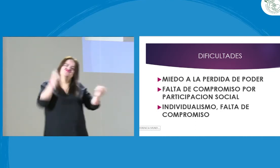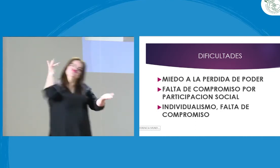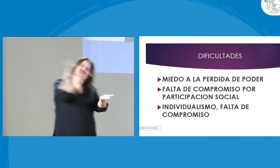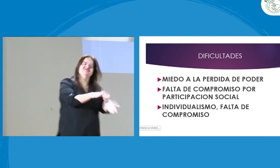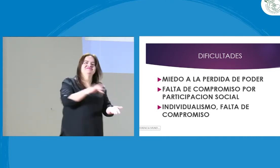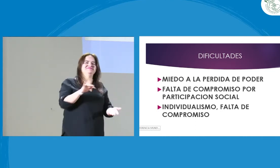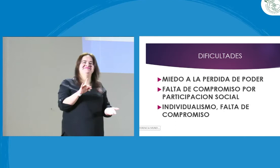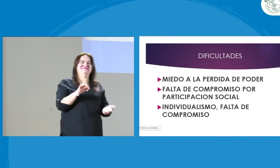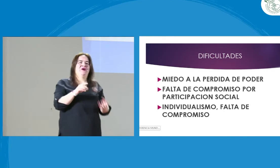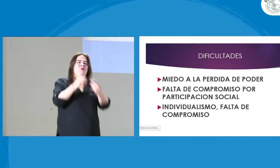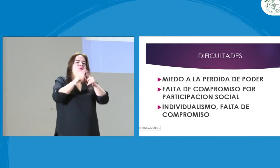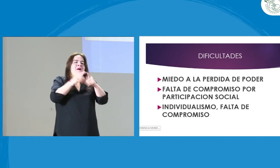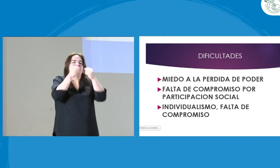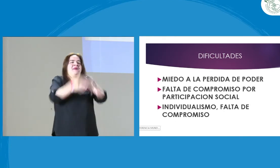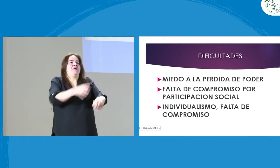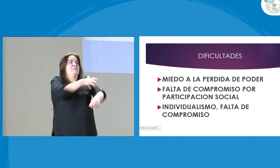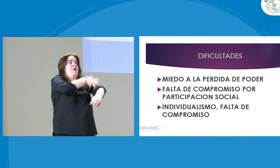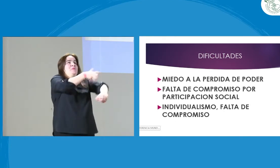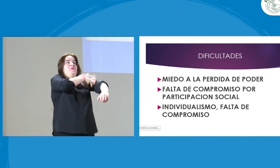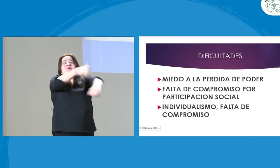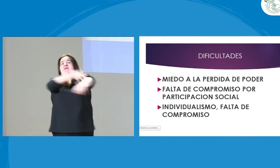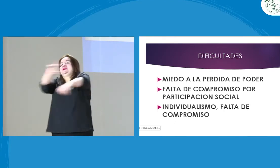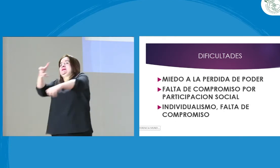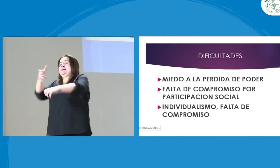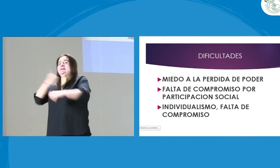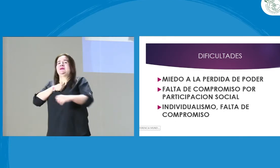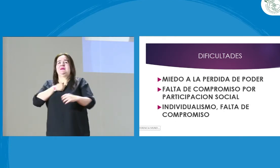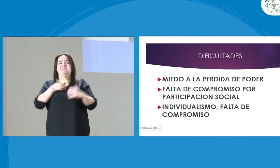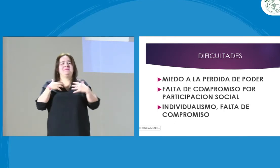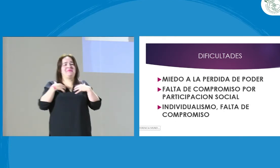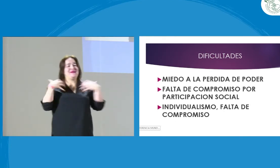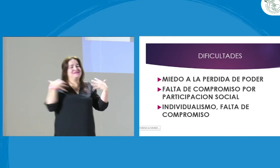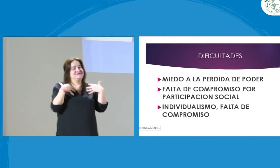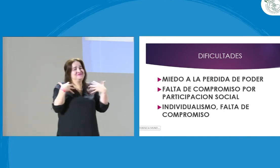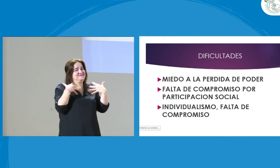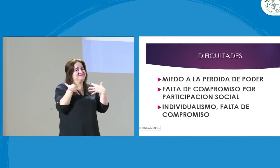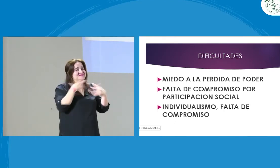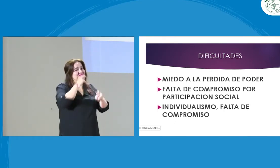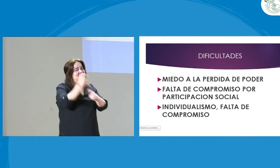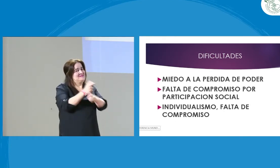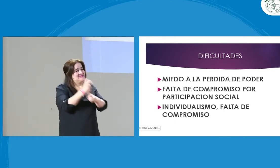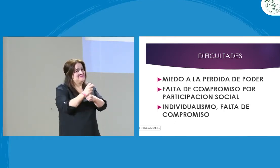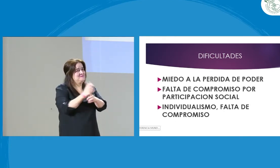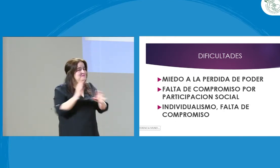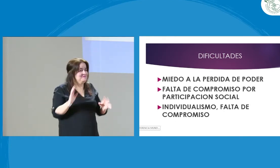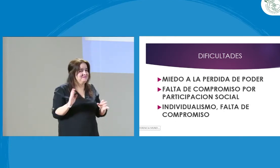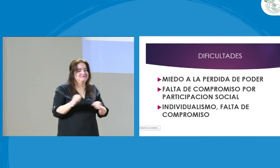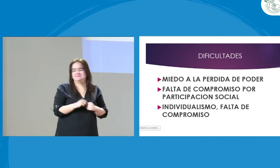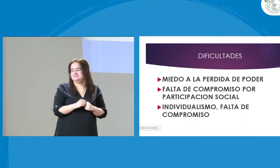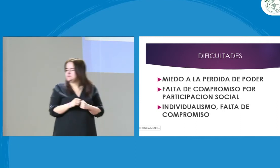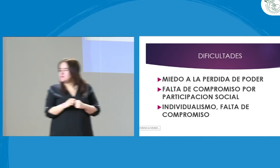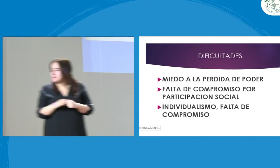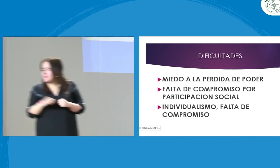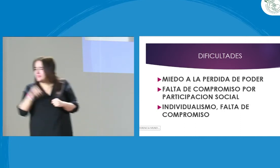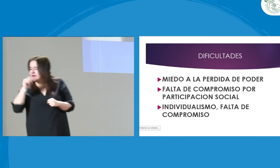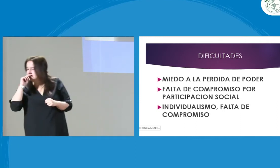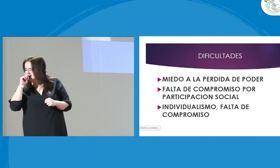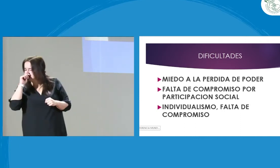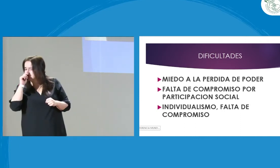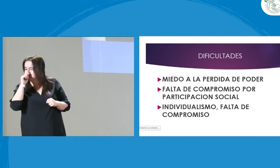no quiero acercarme, entonces no tenemos esa disposición, esa autonomía de acceder al poder. No, es que es muy difícil